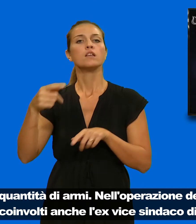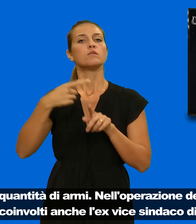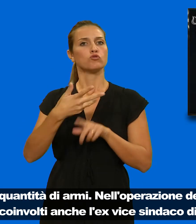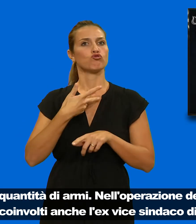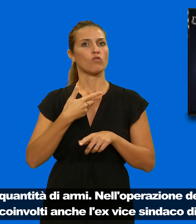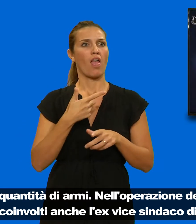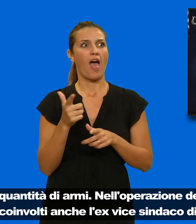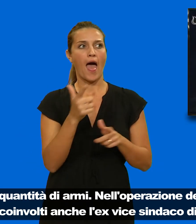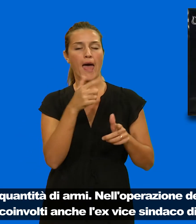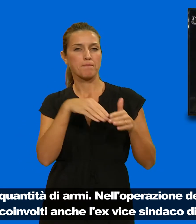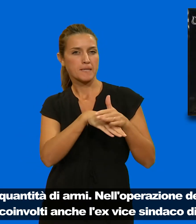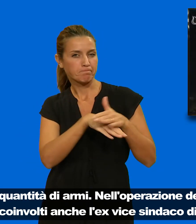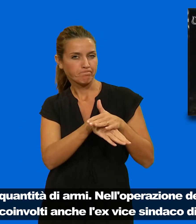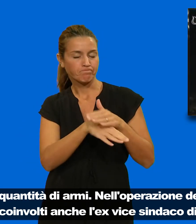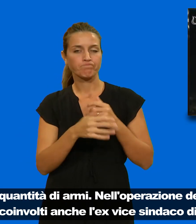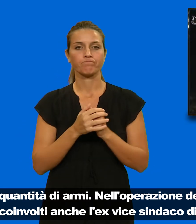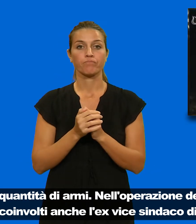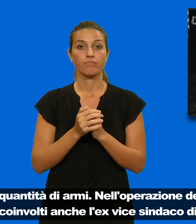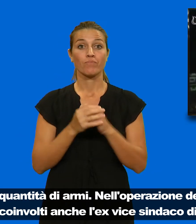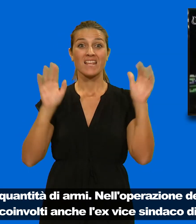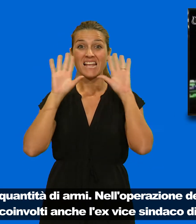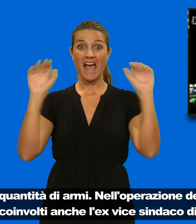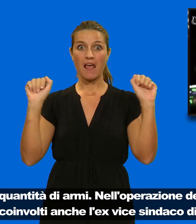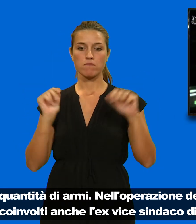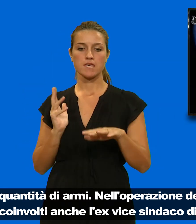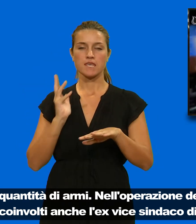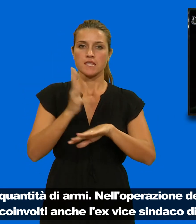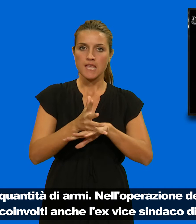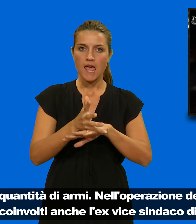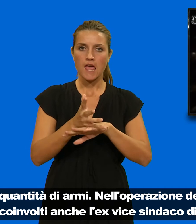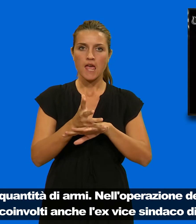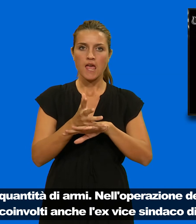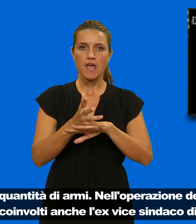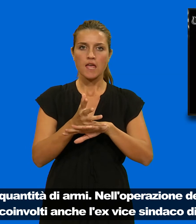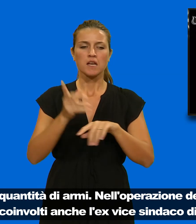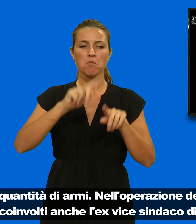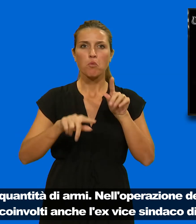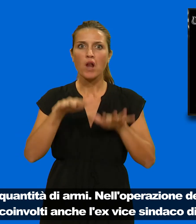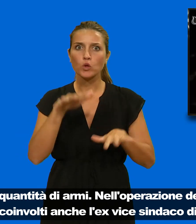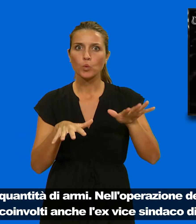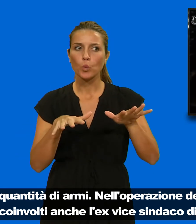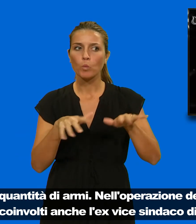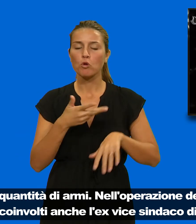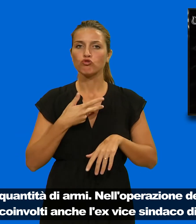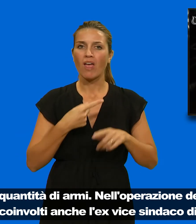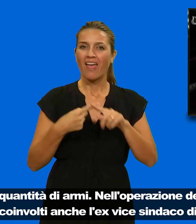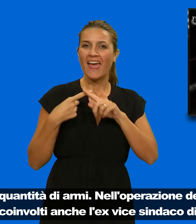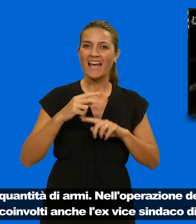Nell'operazione dei carabinieri sono rimasti coinvolti anche l'ex vice sindaco di Sogliano